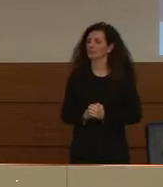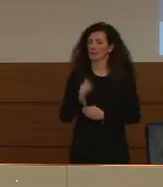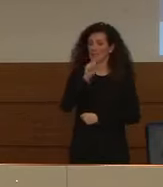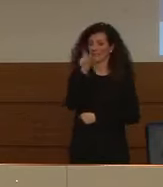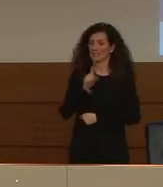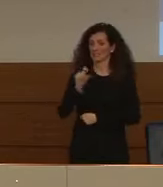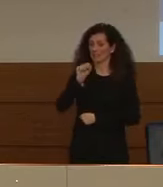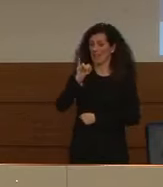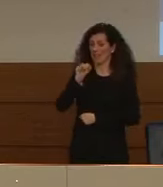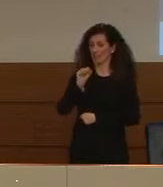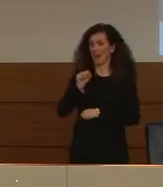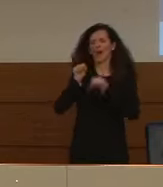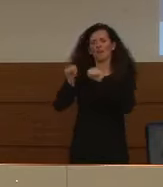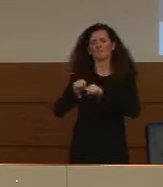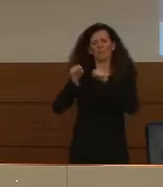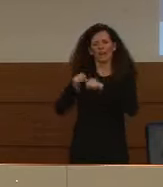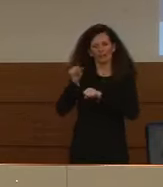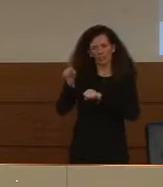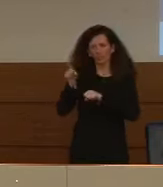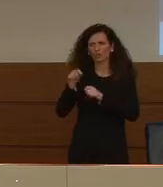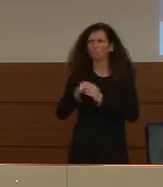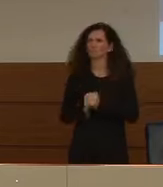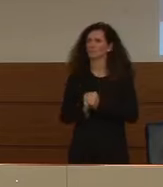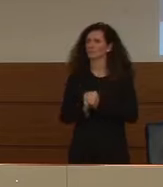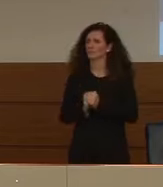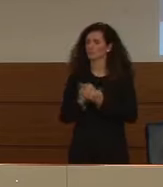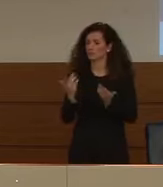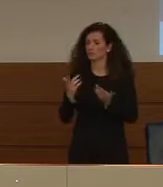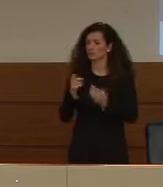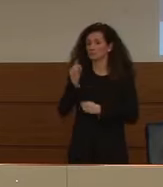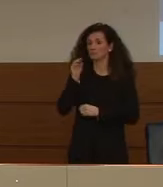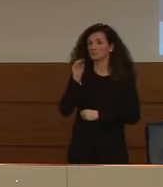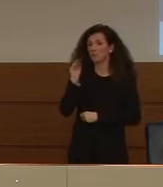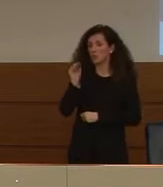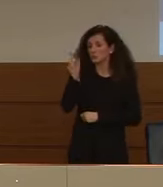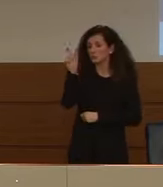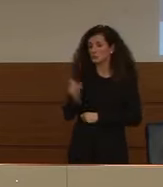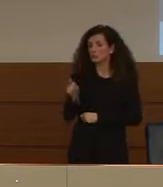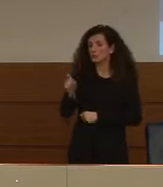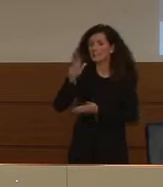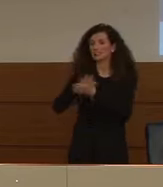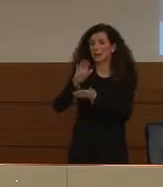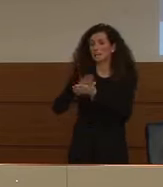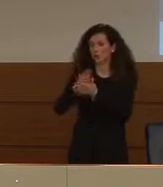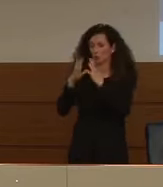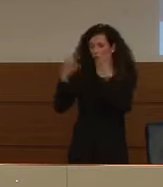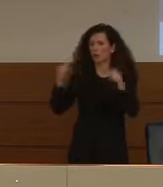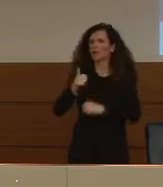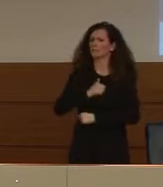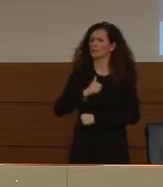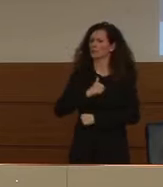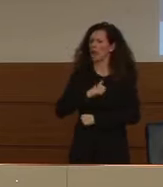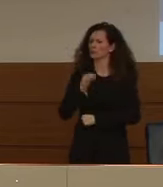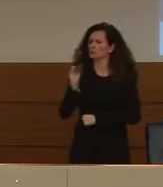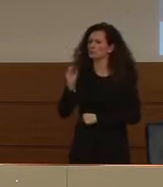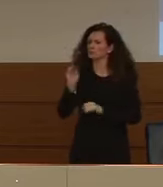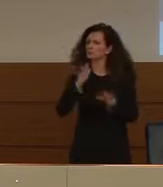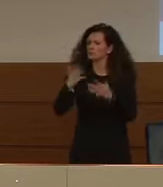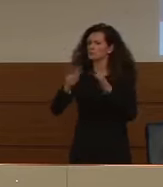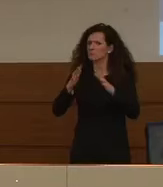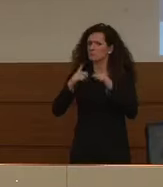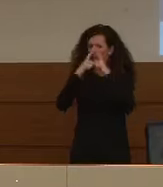Zaia in Veneto ha fatto stampare da uno stampatore privato qualche decina di migliaia di